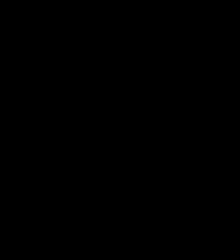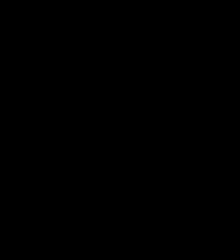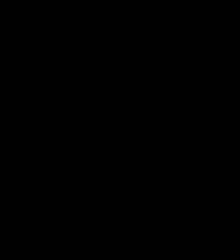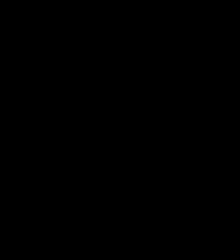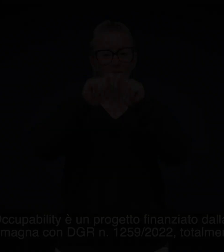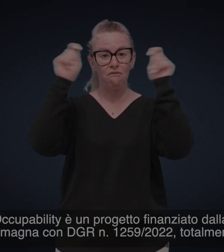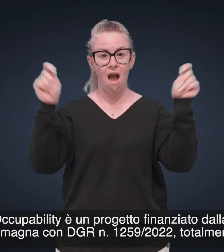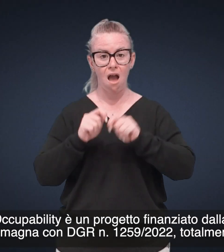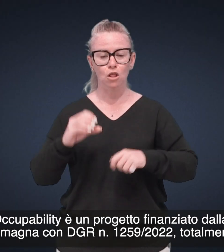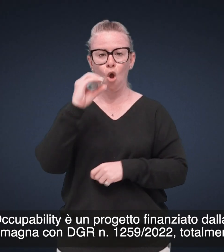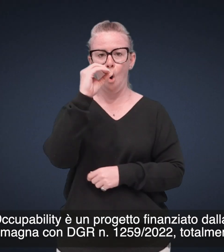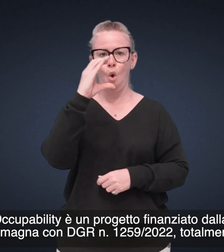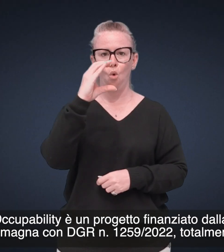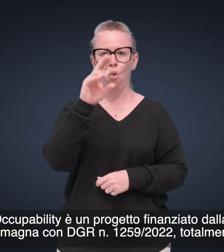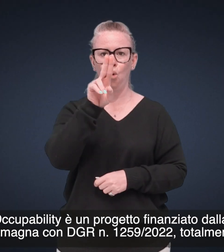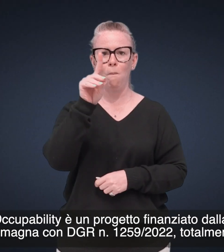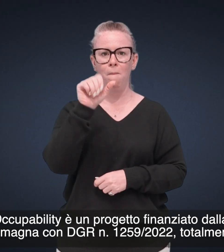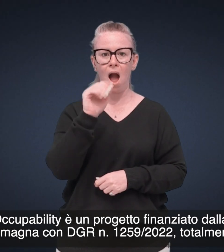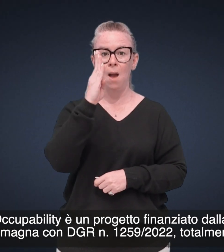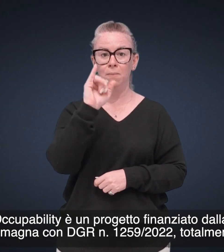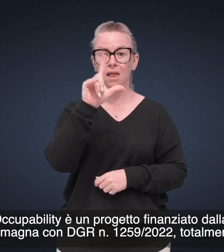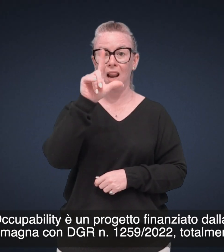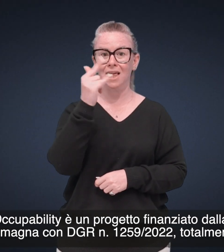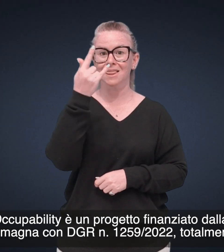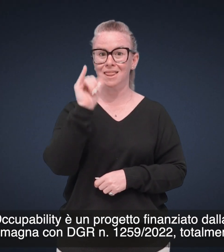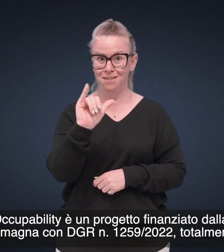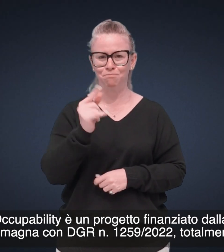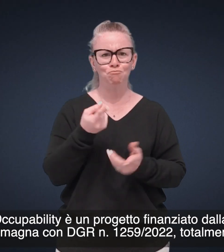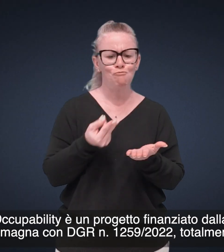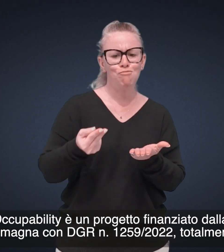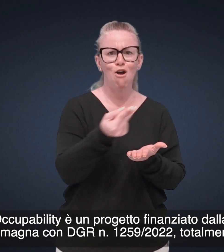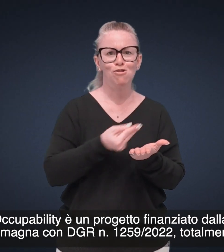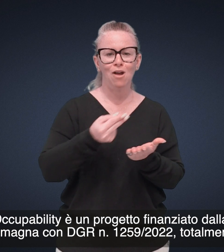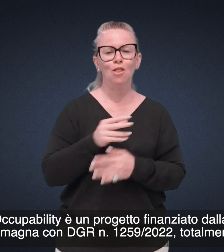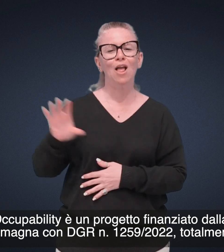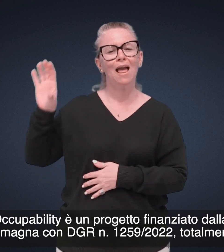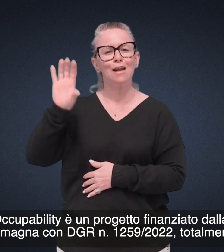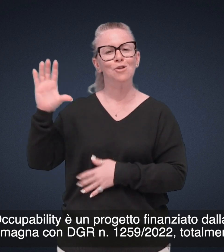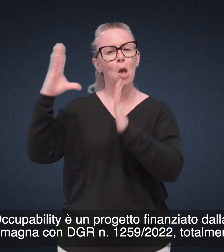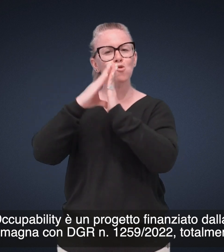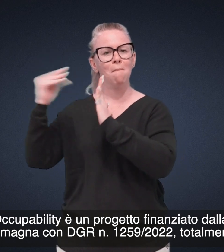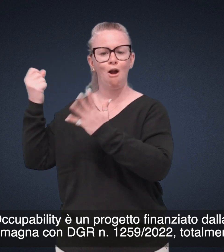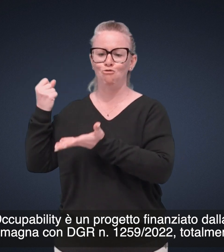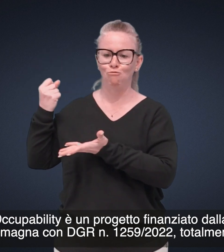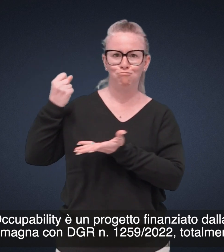FAND Occupability è un progetto finanziato dalla Regione Emilia-Romagna con DGR